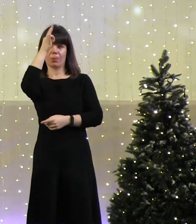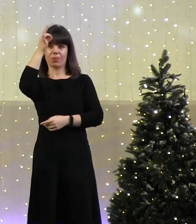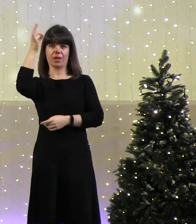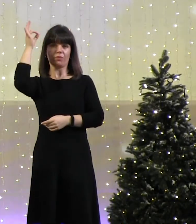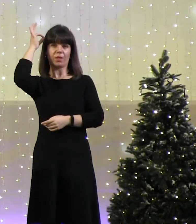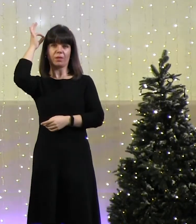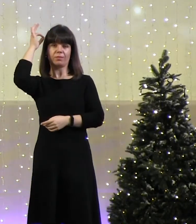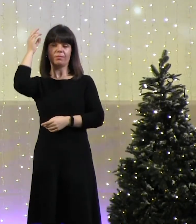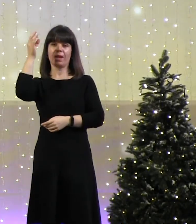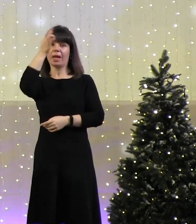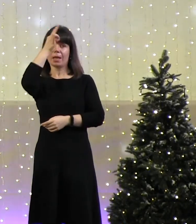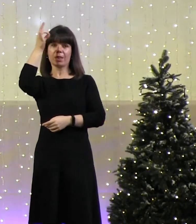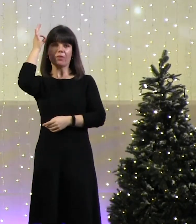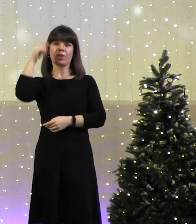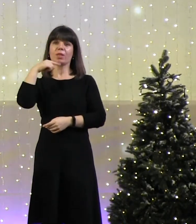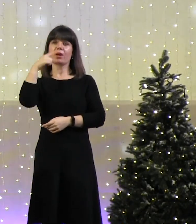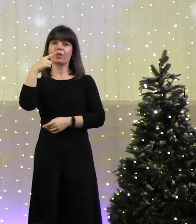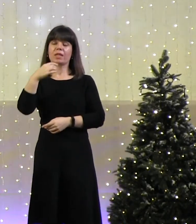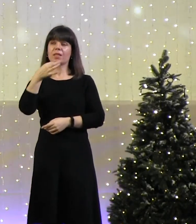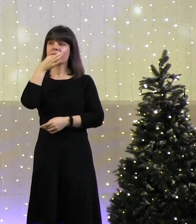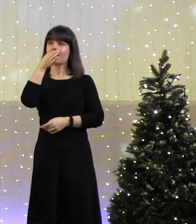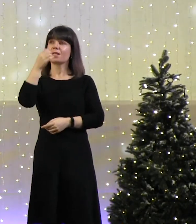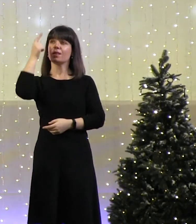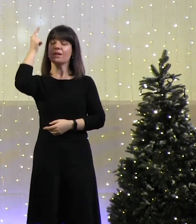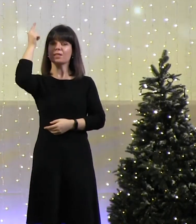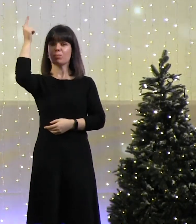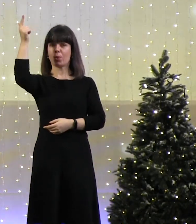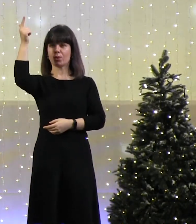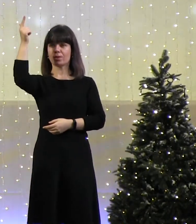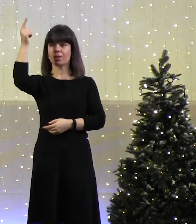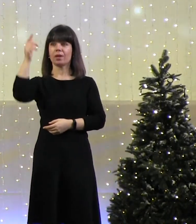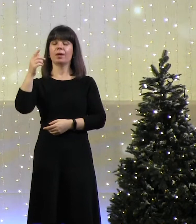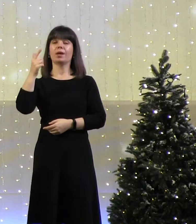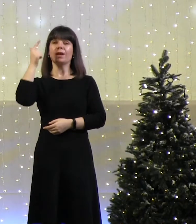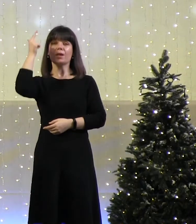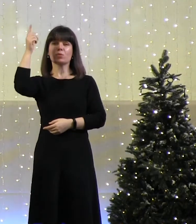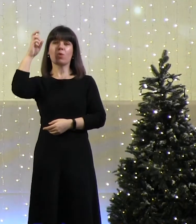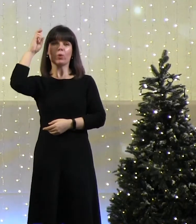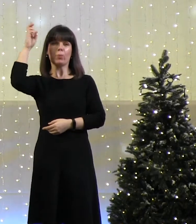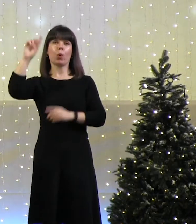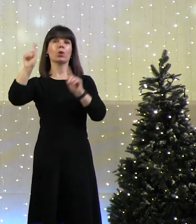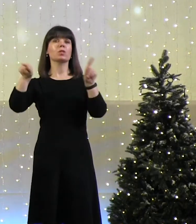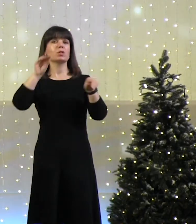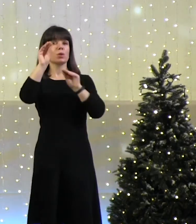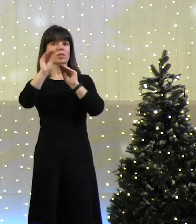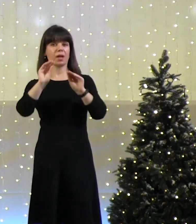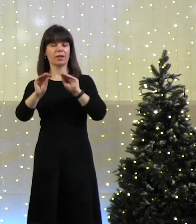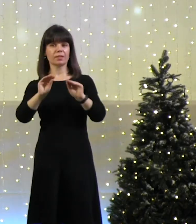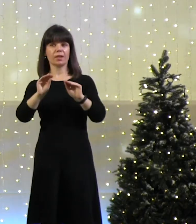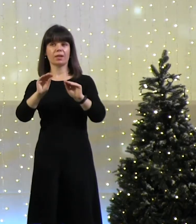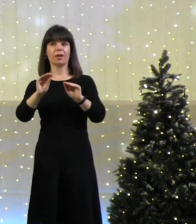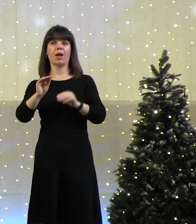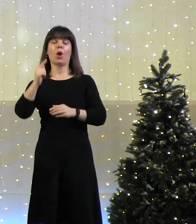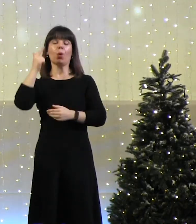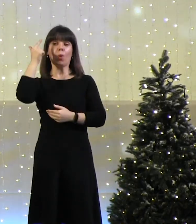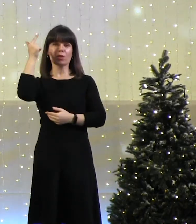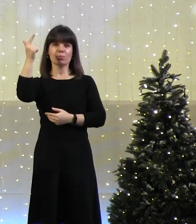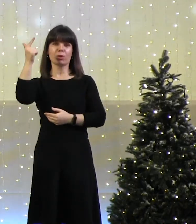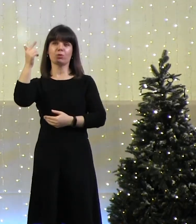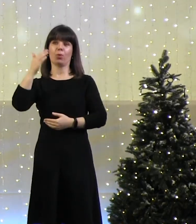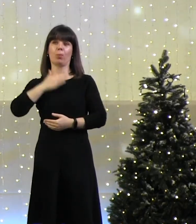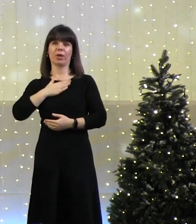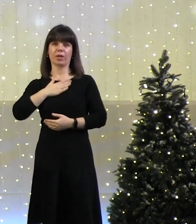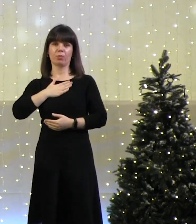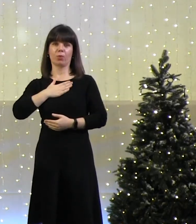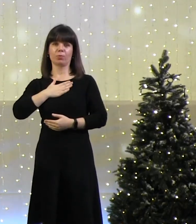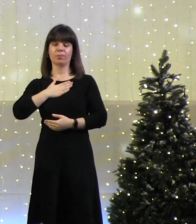И Давид говорит, сказал Господь, Господь Бог, Создатель, Господу моему. Он говорит